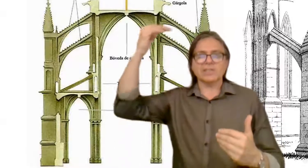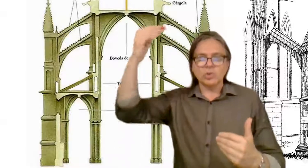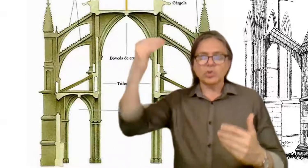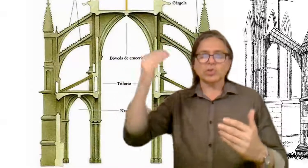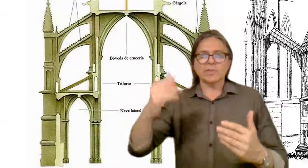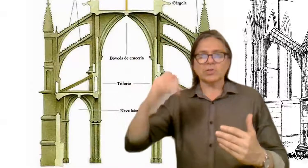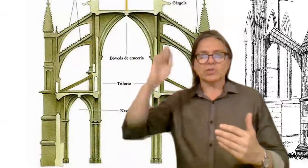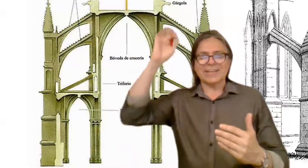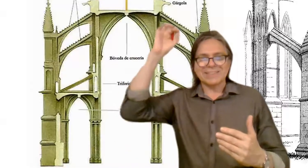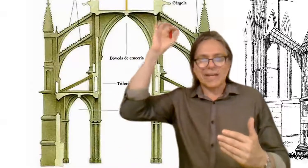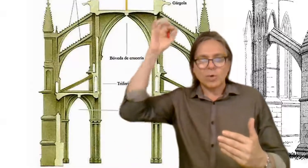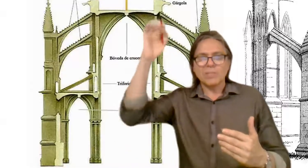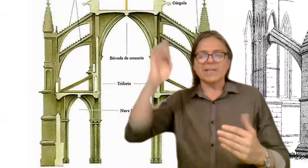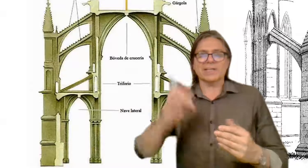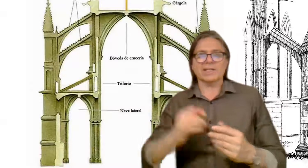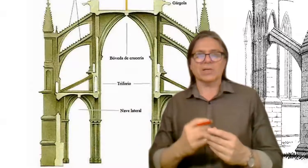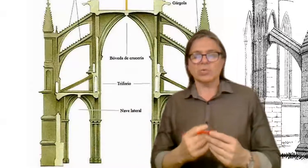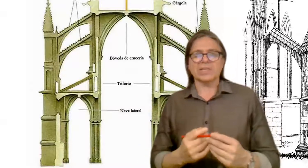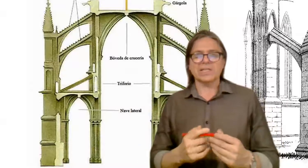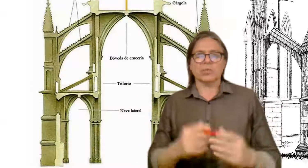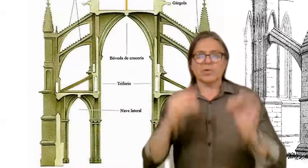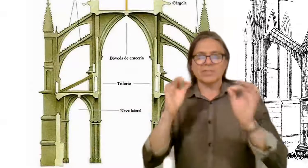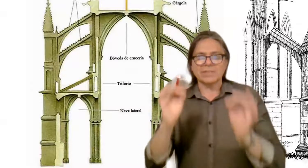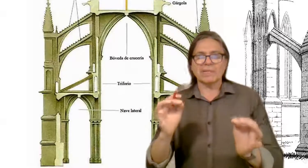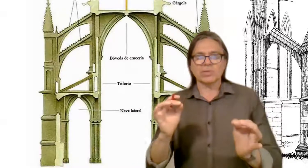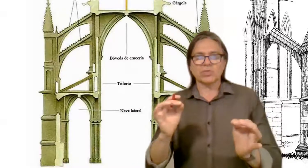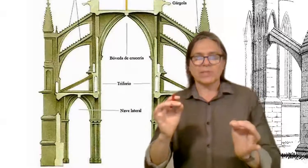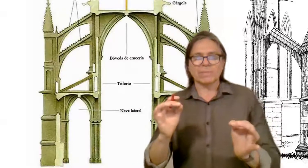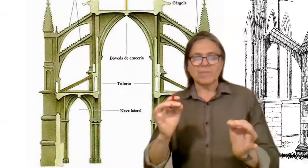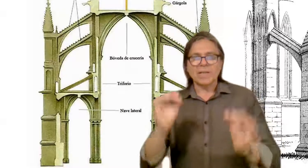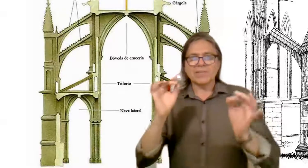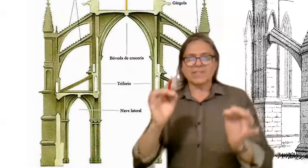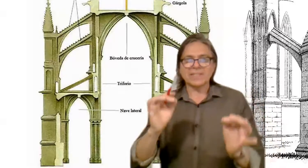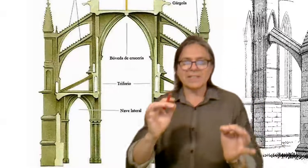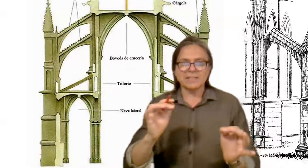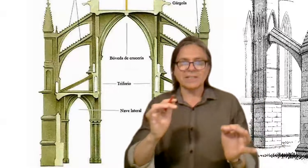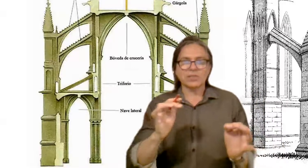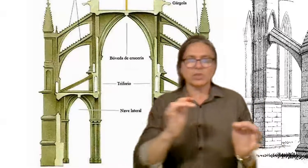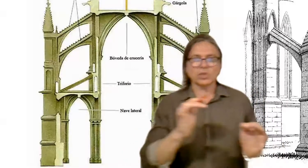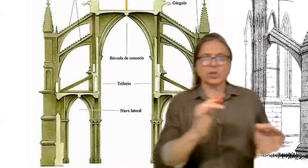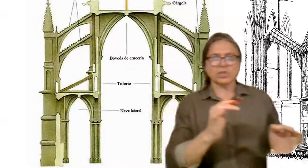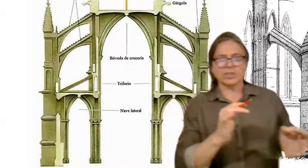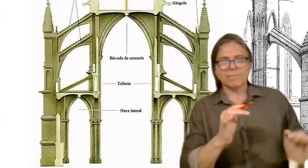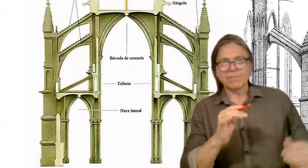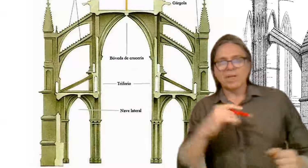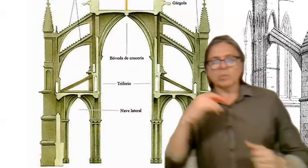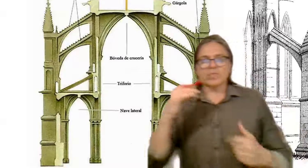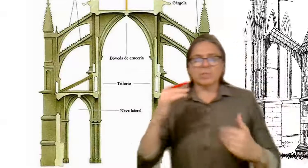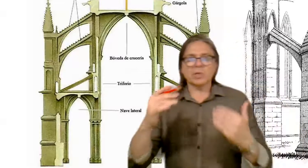108 metros hasta la cumbrera de la cruz de hierro por encima del crucero. Fíjense qué interesantes son estos cortes. Observen cómo